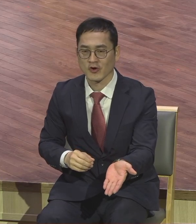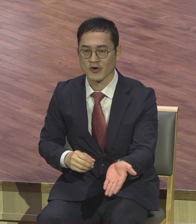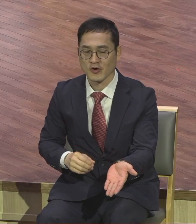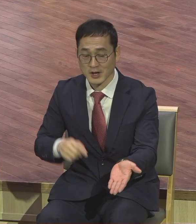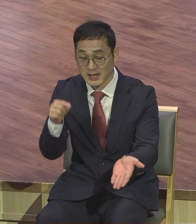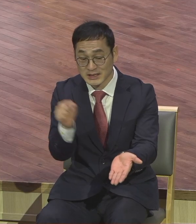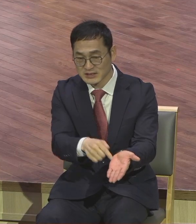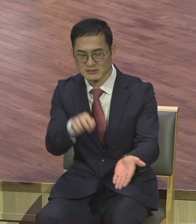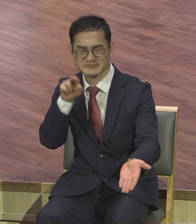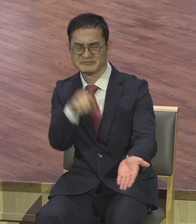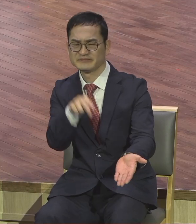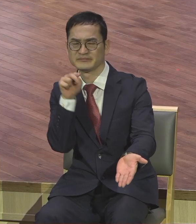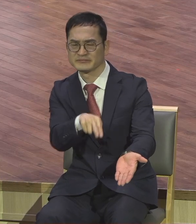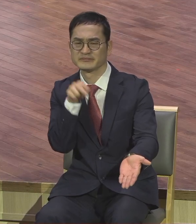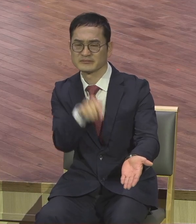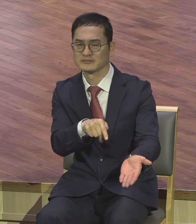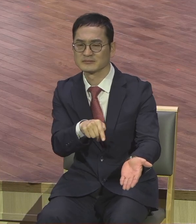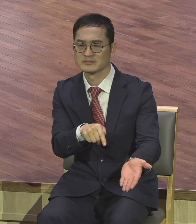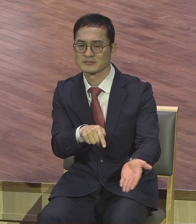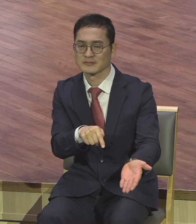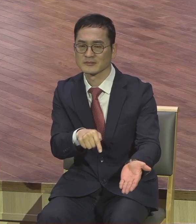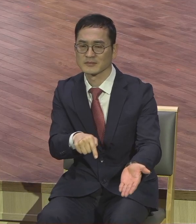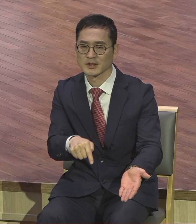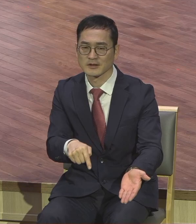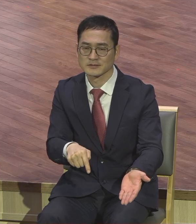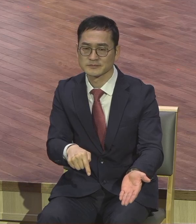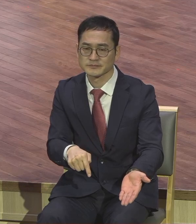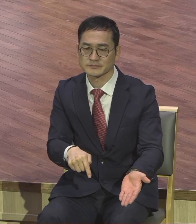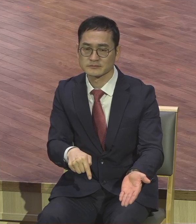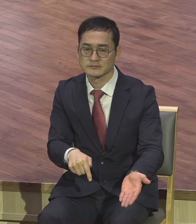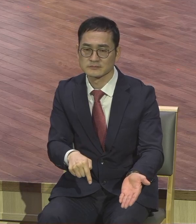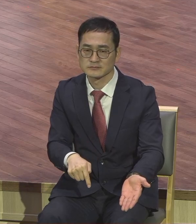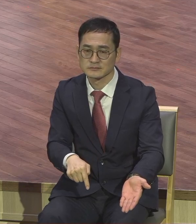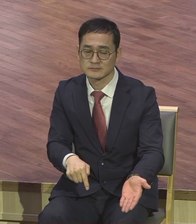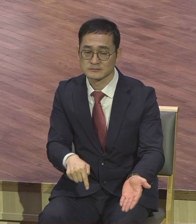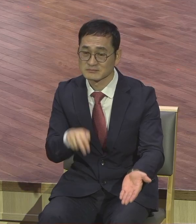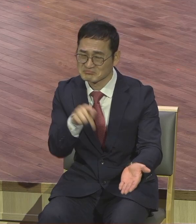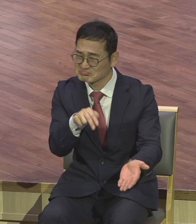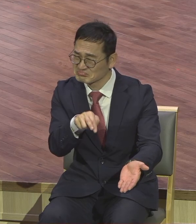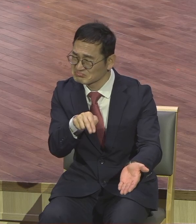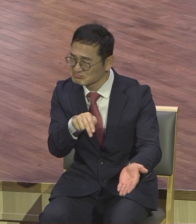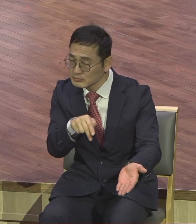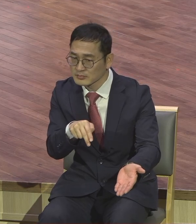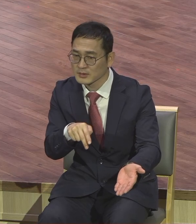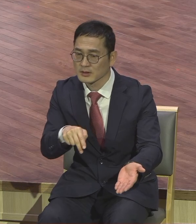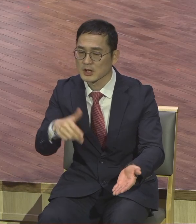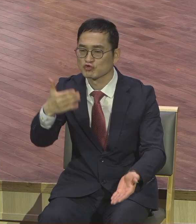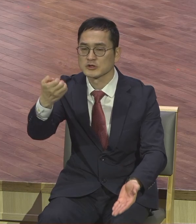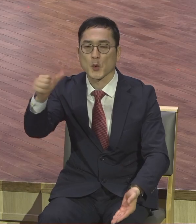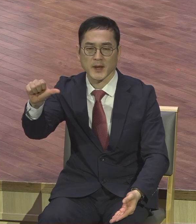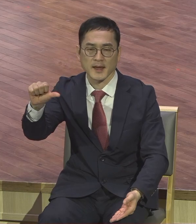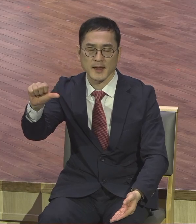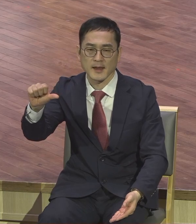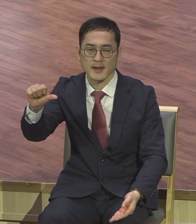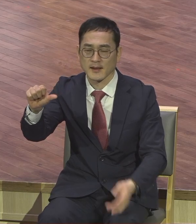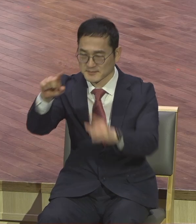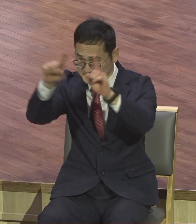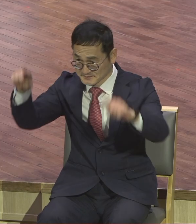바로 마틴 후터가 이신칭이었어요. 인간의 어떤 행위나 노력으로